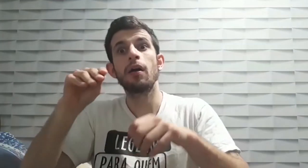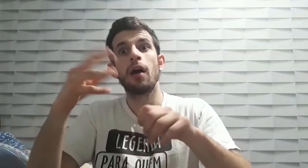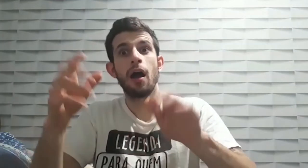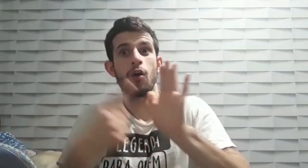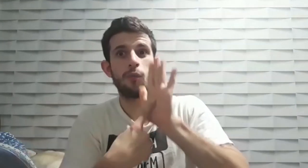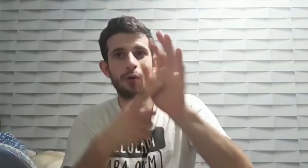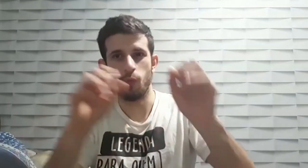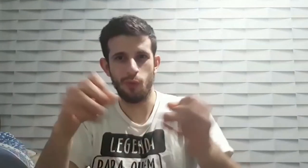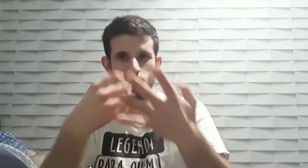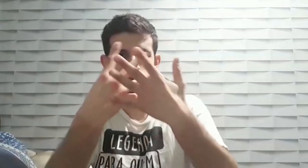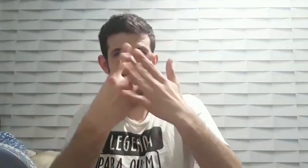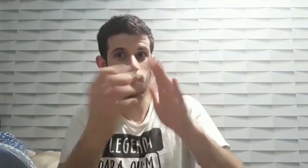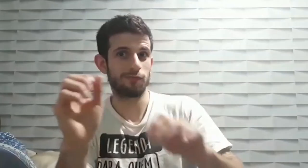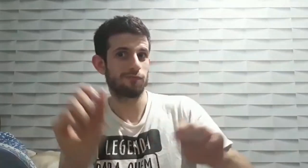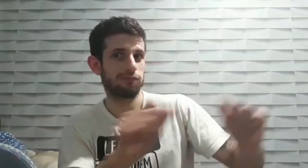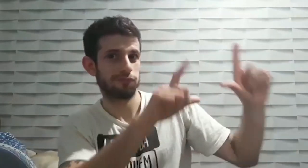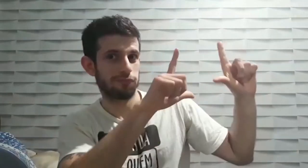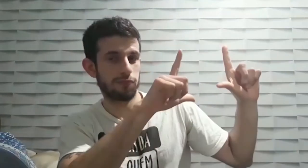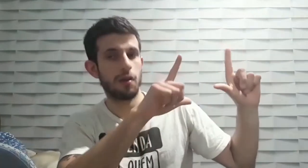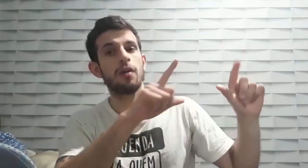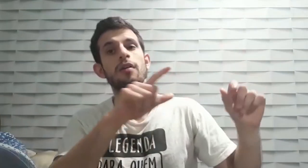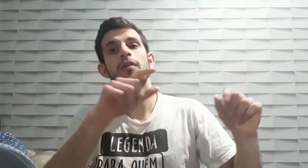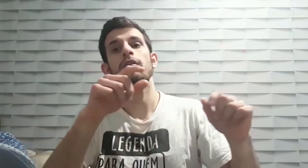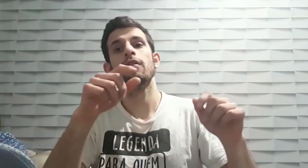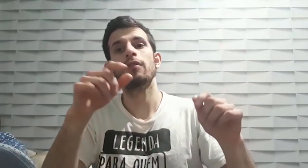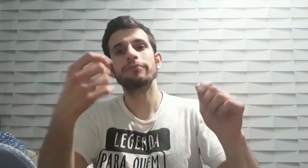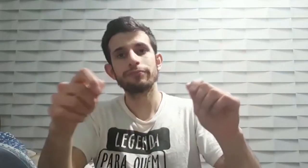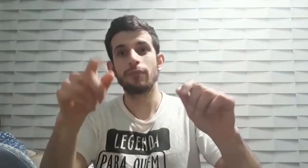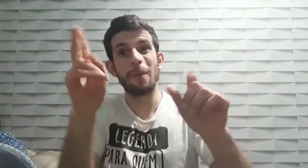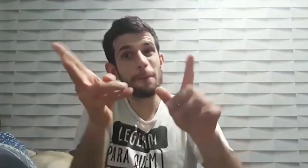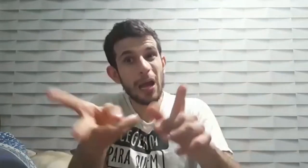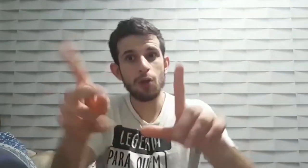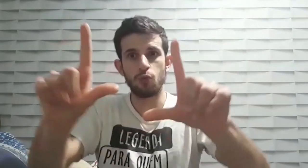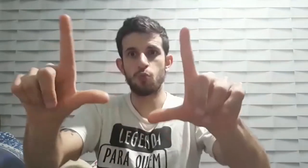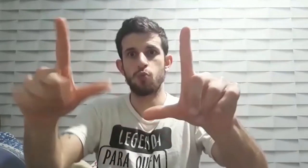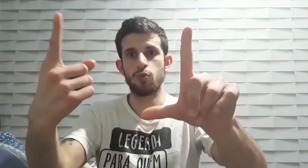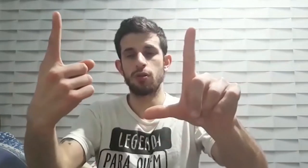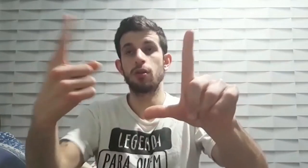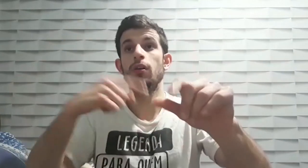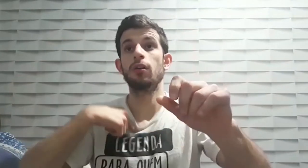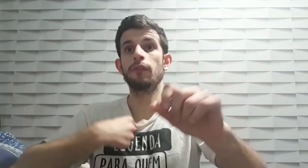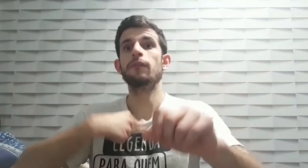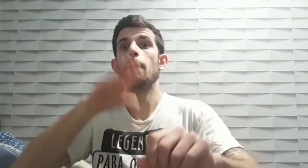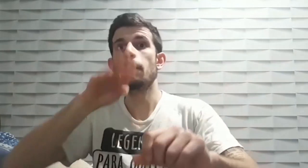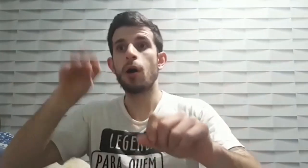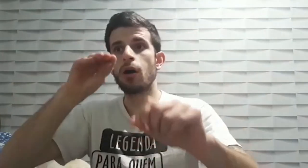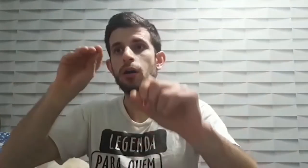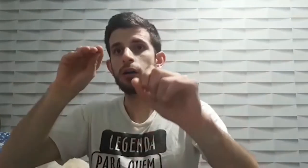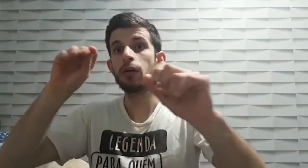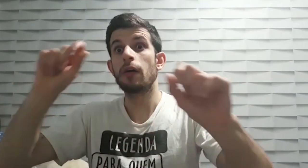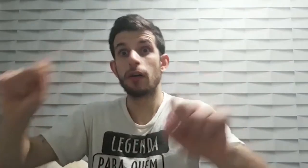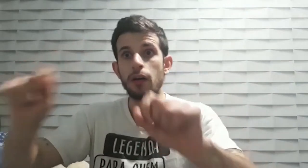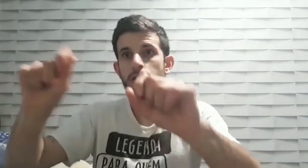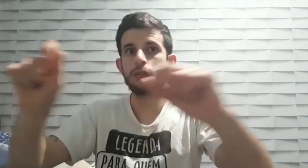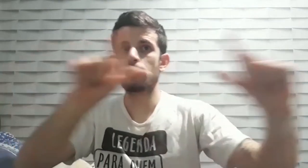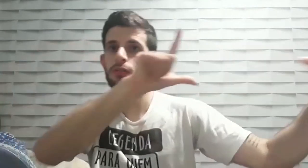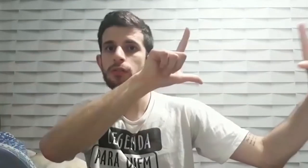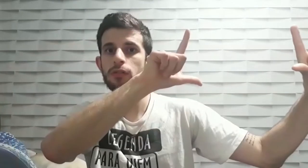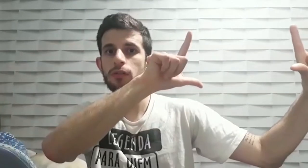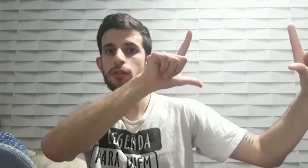fala se mantendo lado a lado para a apresentação não ocultar a leitura labial causando perdas no entendimento essa é